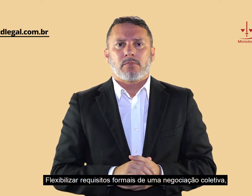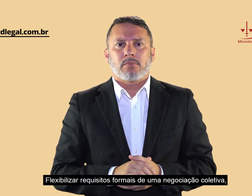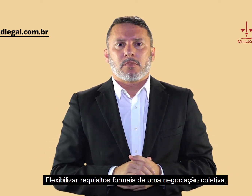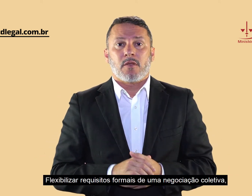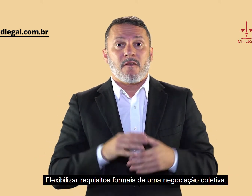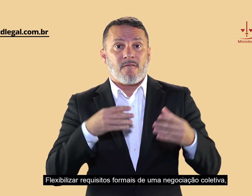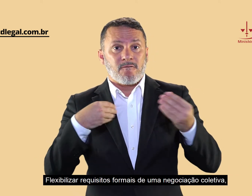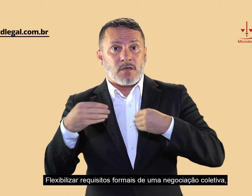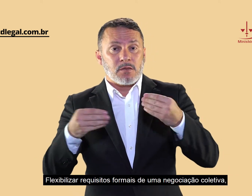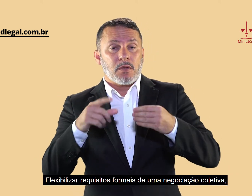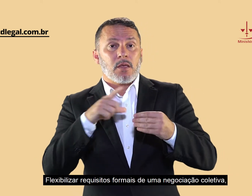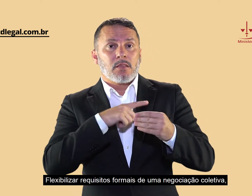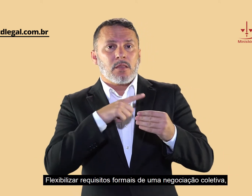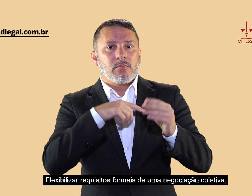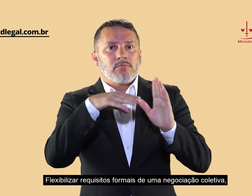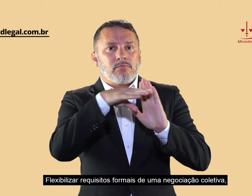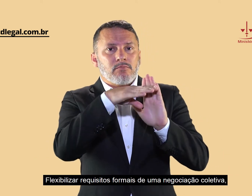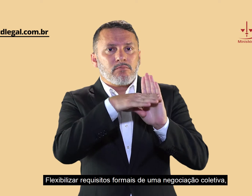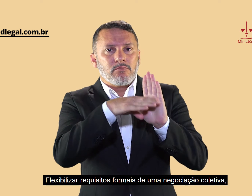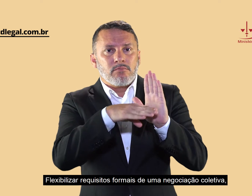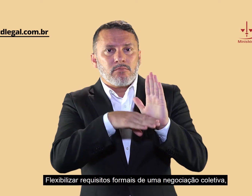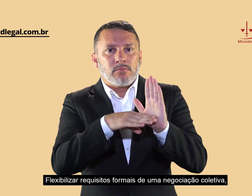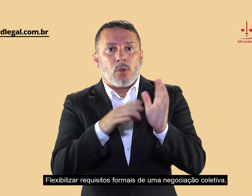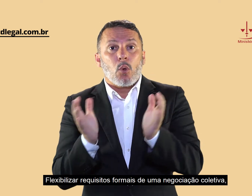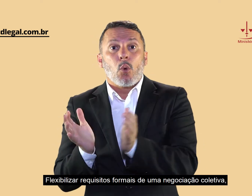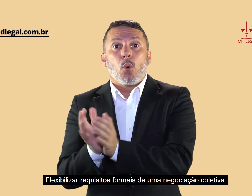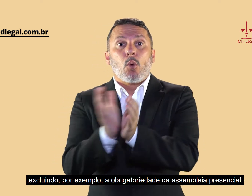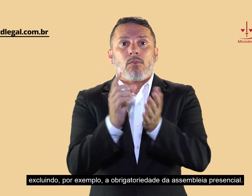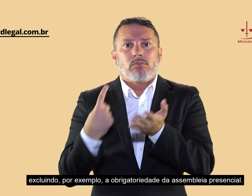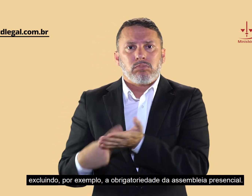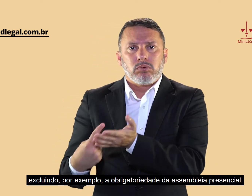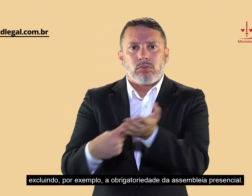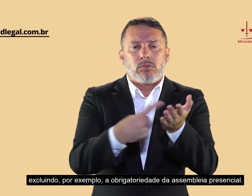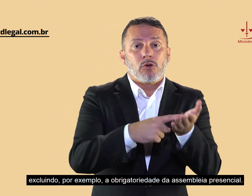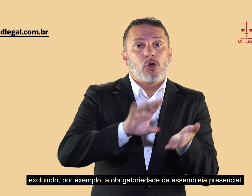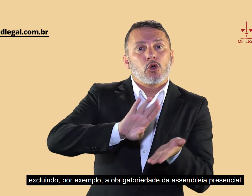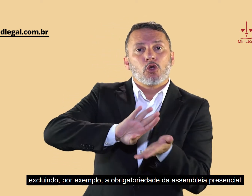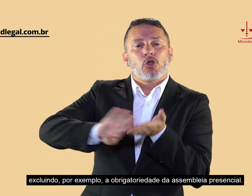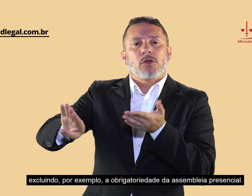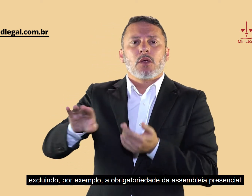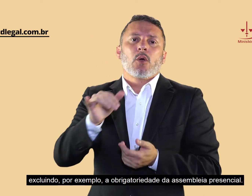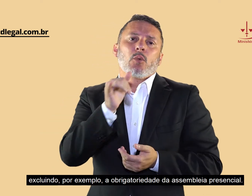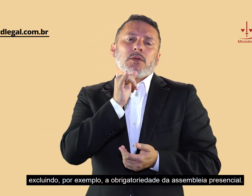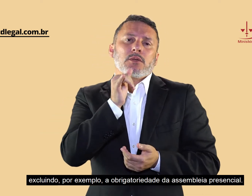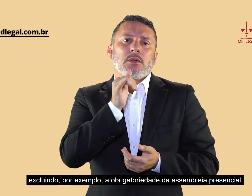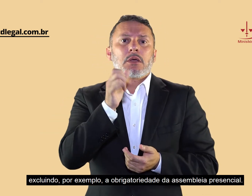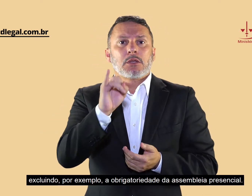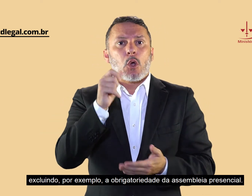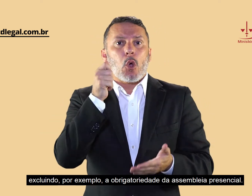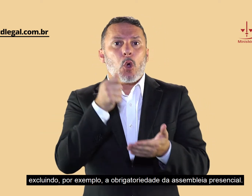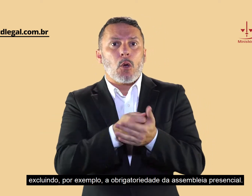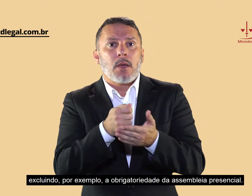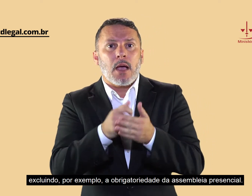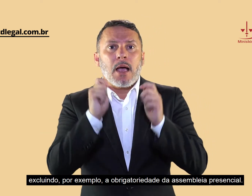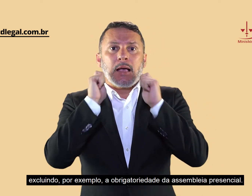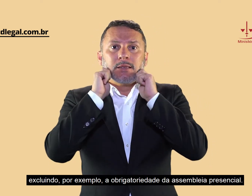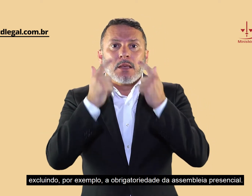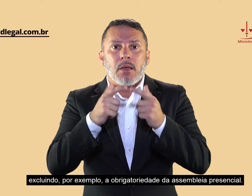Flexibilizar requisitos formais de uma negociação coletiva, excluindo, por exemplo, a obrigatoriedade da Assembleia Presencial.